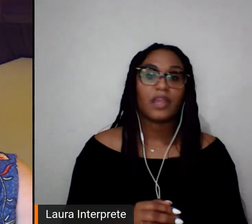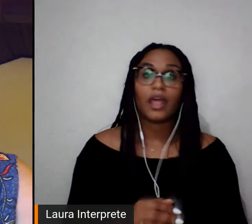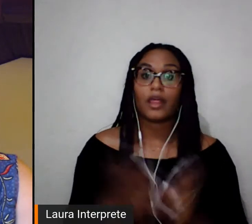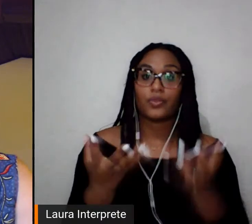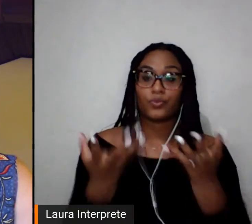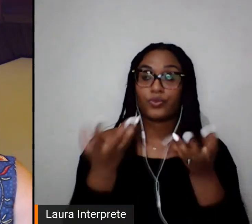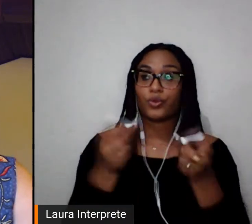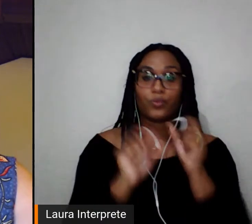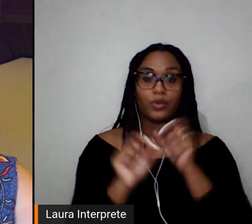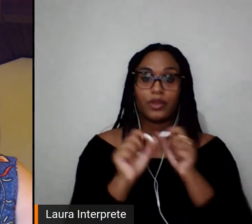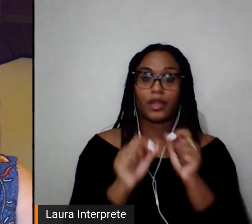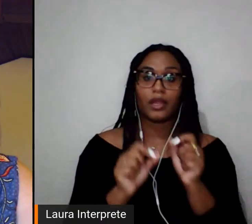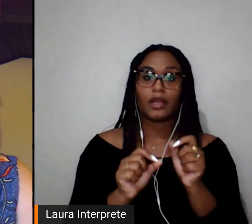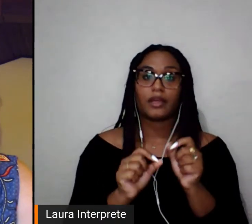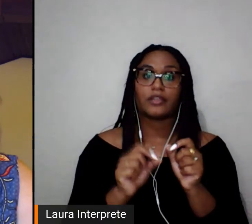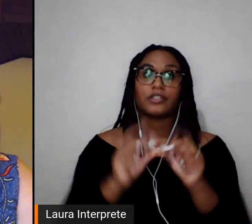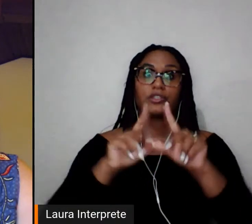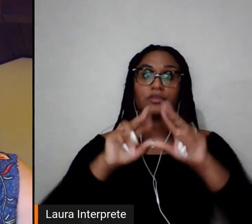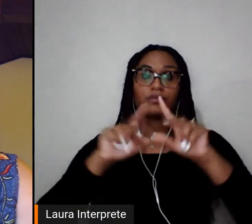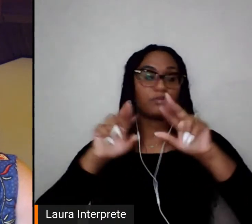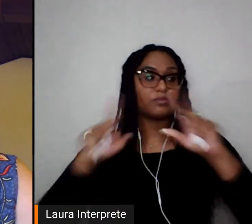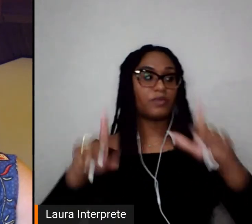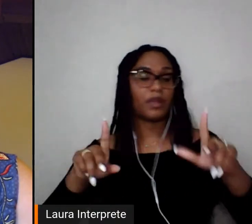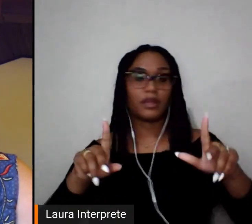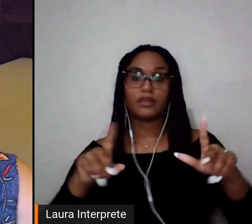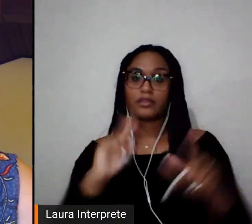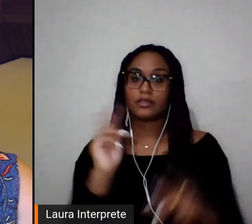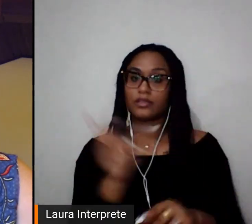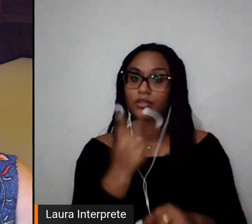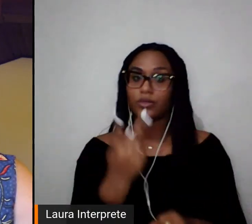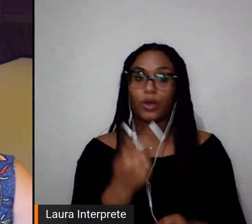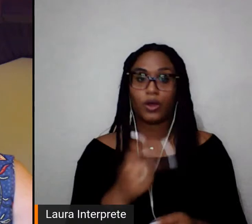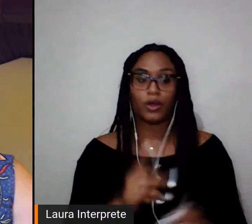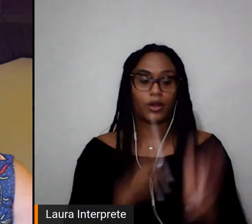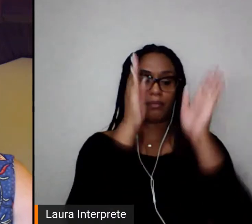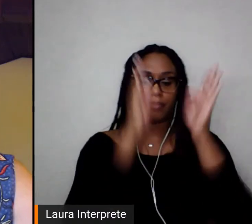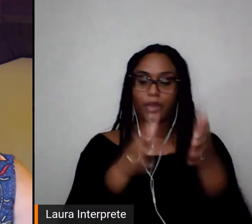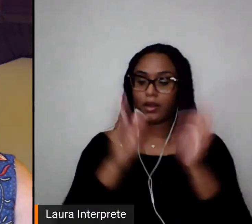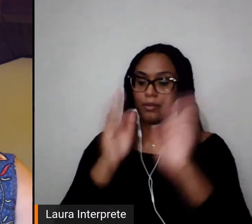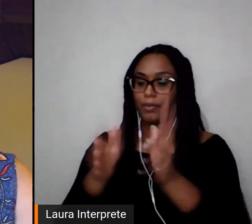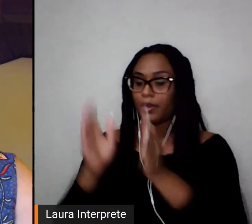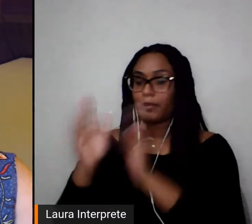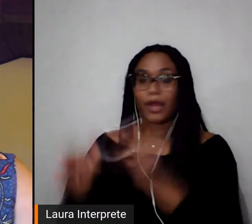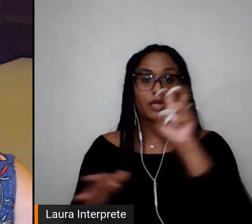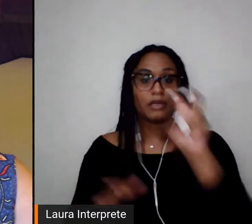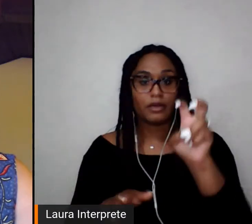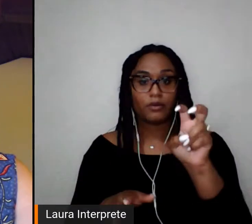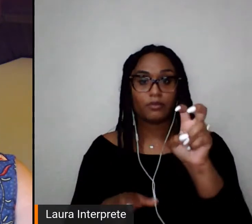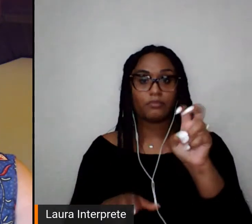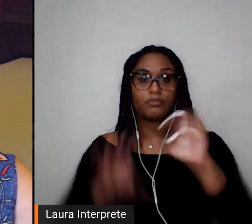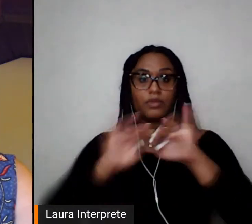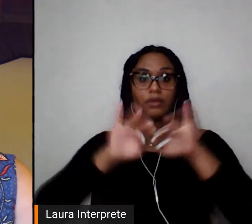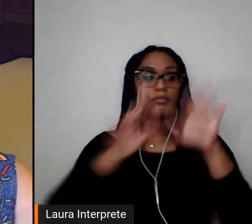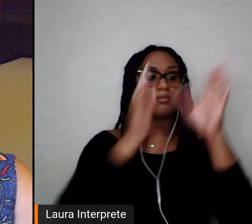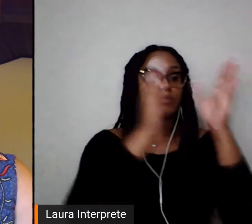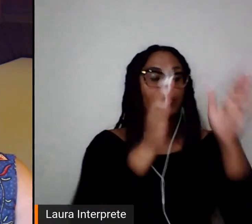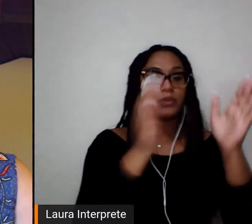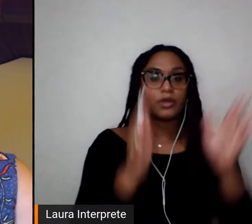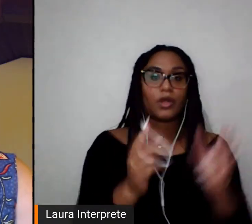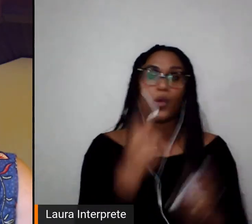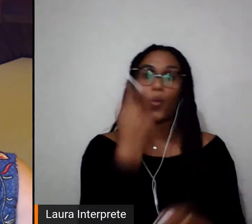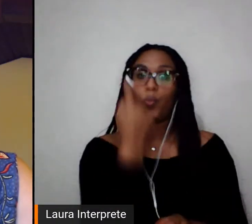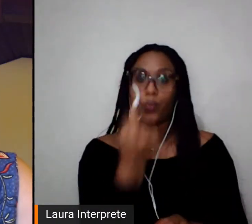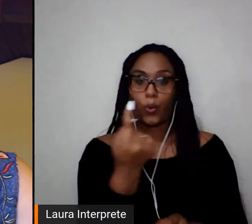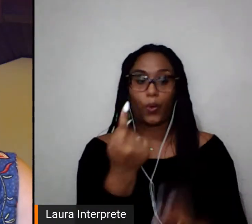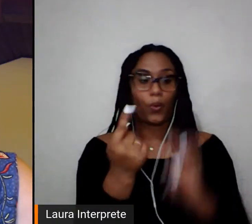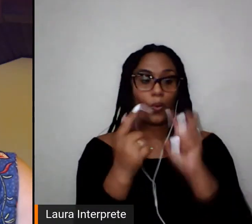contadas em cinco grandes blocos e um dos blocos que nós nos debruçamos é justamente sobre as mulheres.